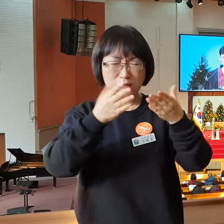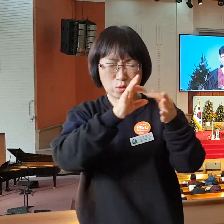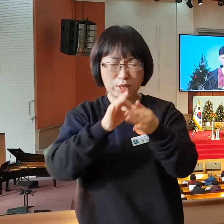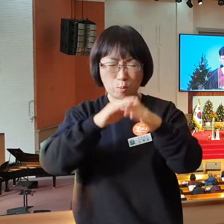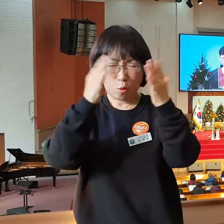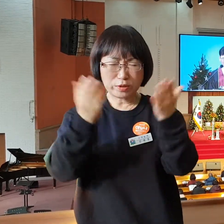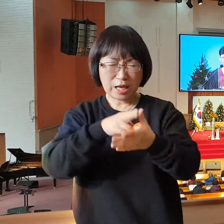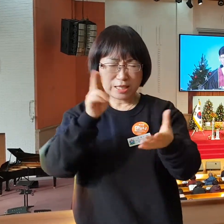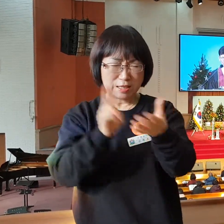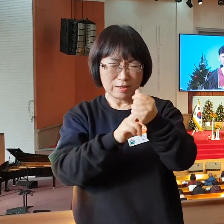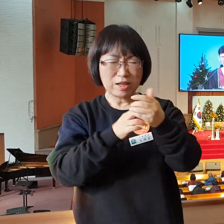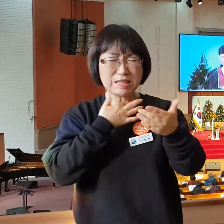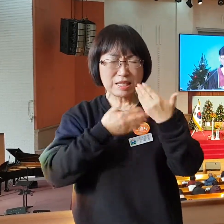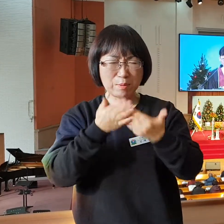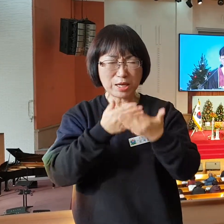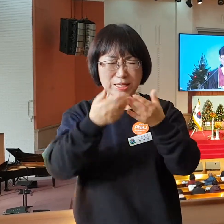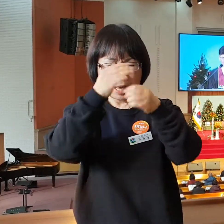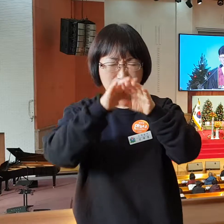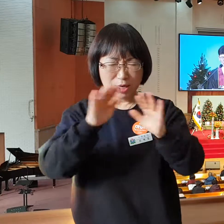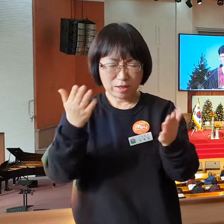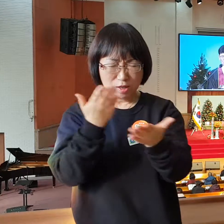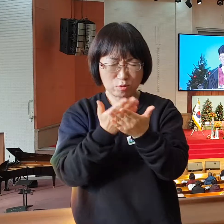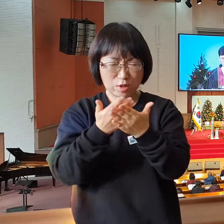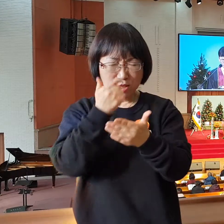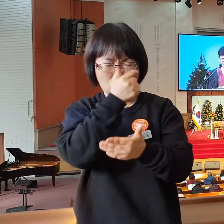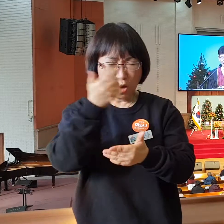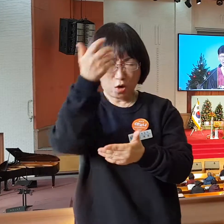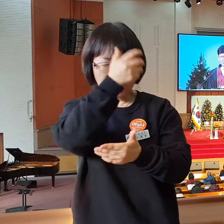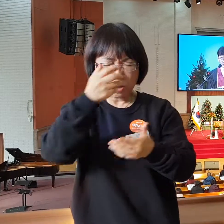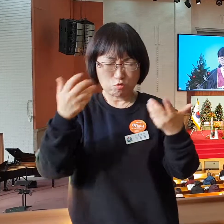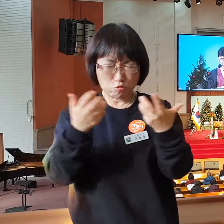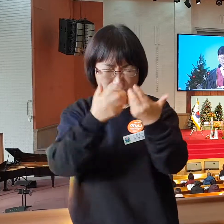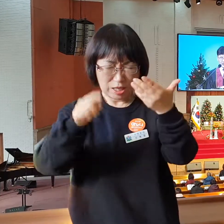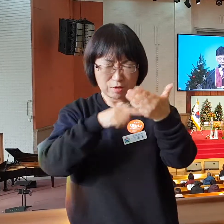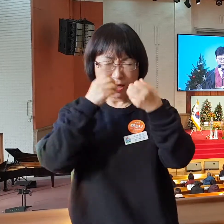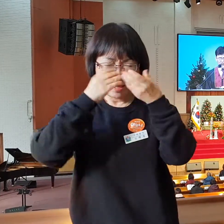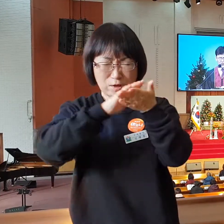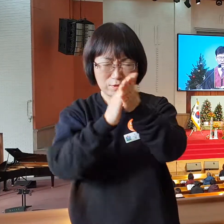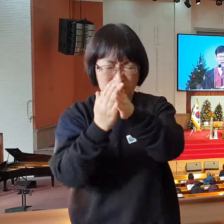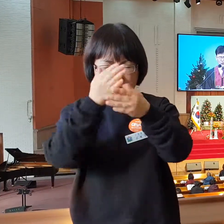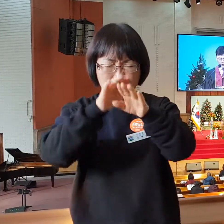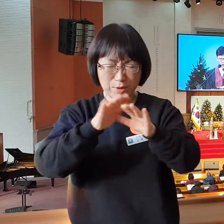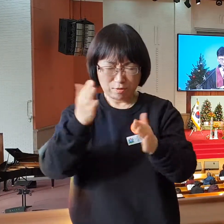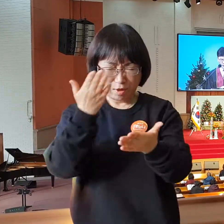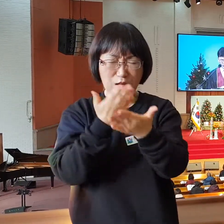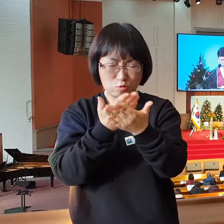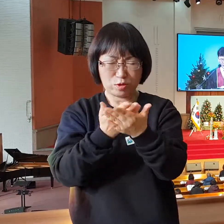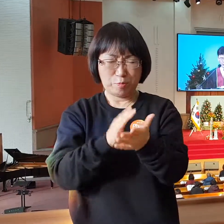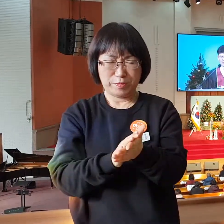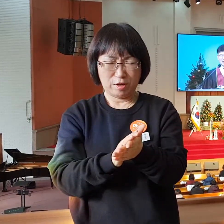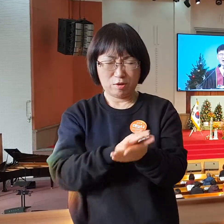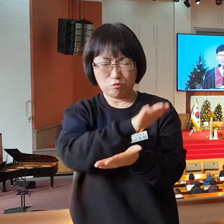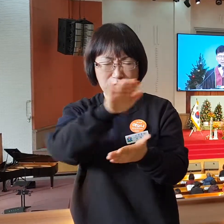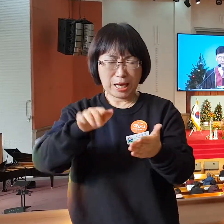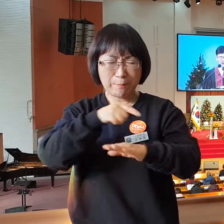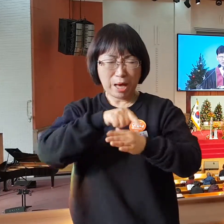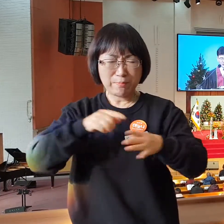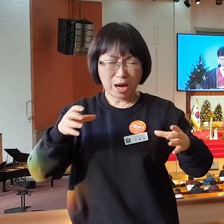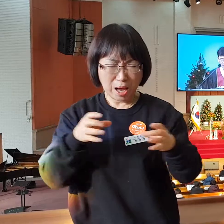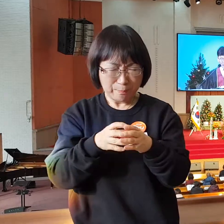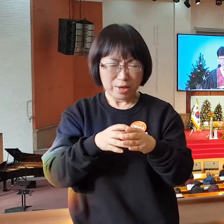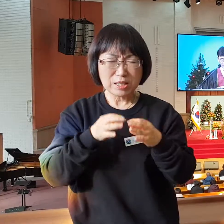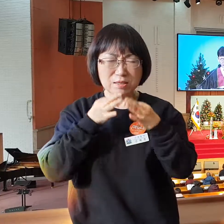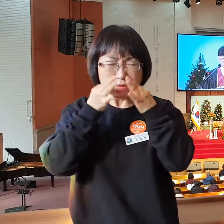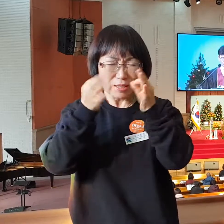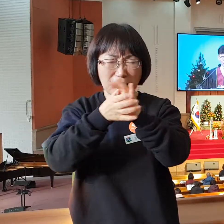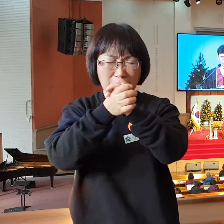다 기념을 보는 예배가 되게 하여 주옵시고 정령으로 충만한 가운데 새로워지는 예배가 되게 하여 주시옵소서 우리가 마음을 안 가여